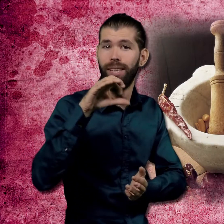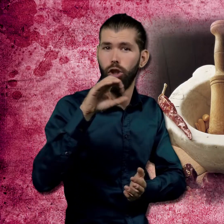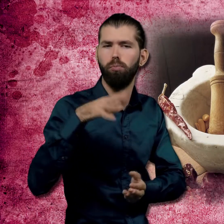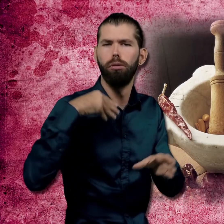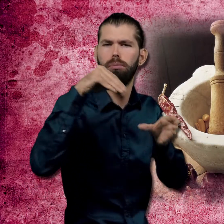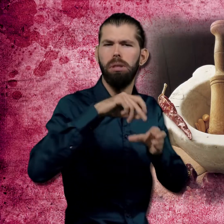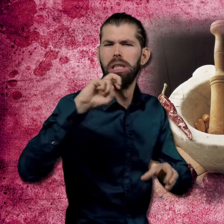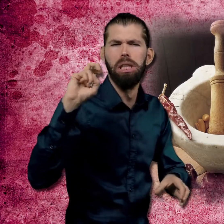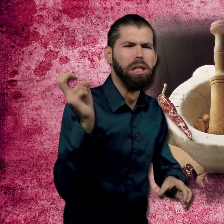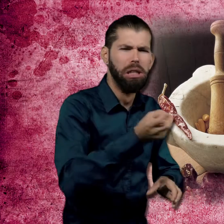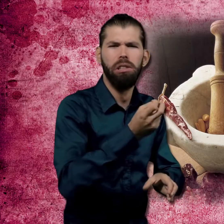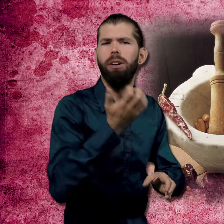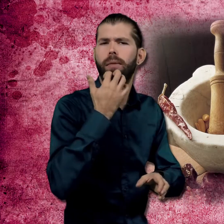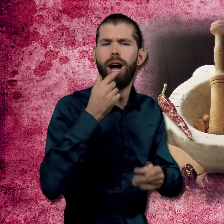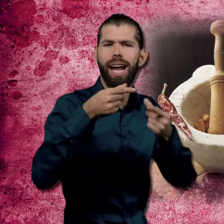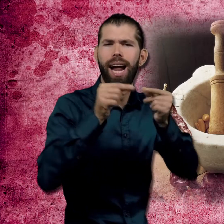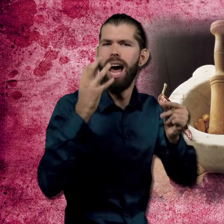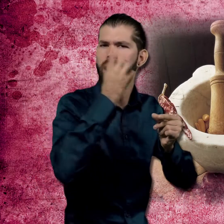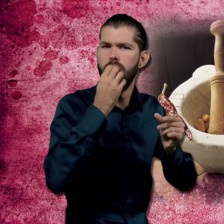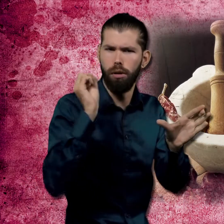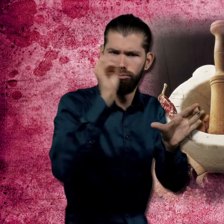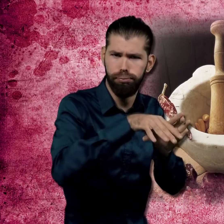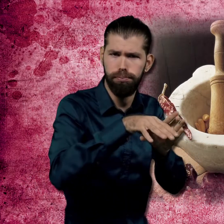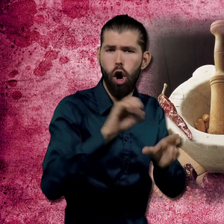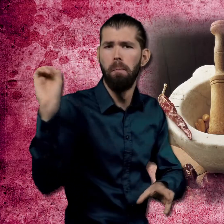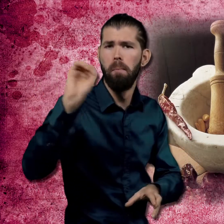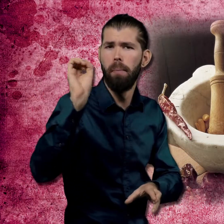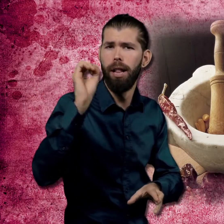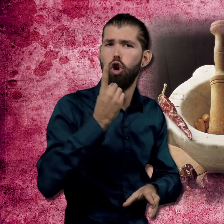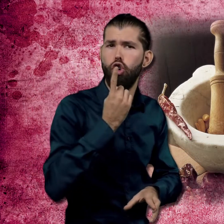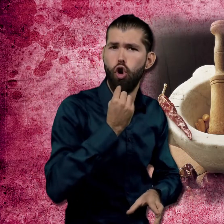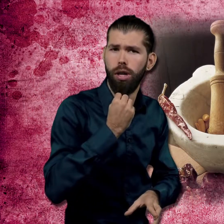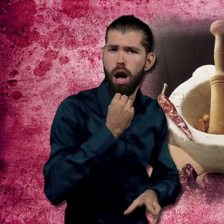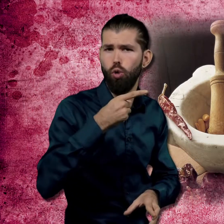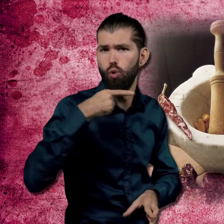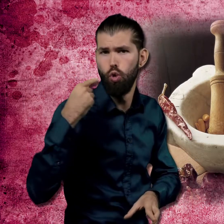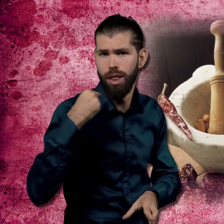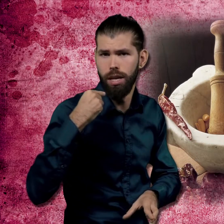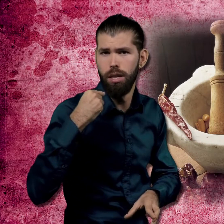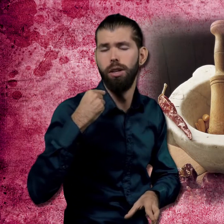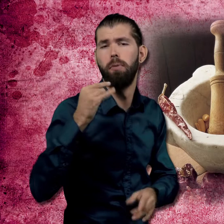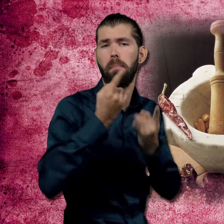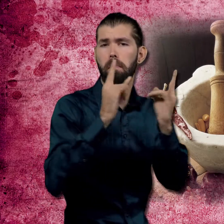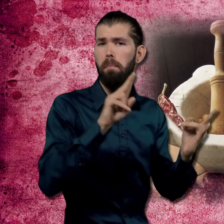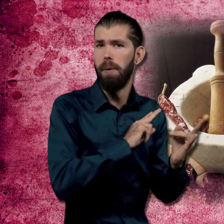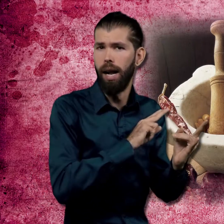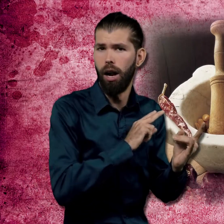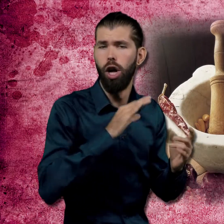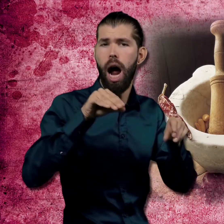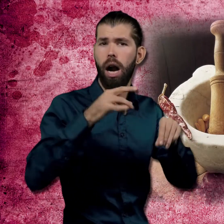Productes que donen lloc a diferents tipus de romescos com el bitxo coent, el pebre vermell dolç, el julivert, la farina quan es couen guisats